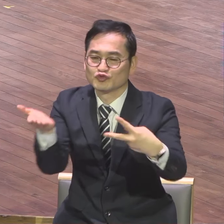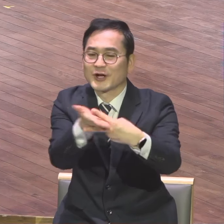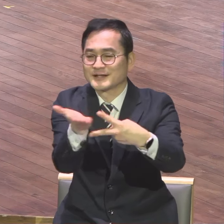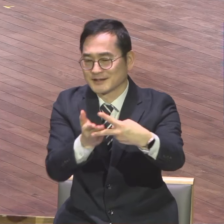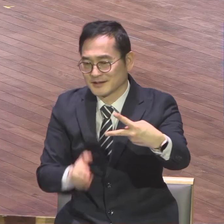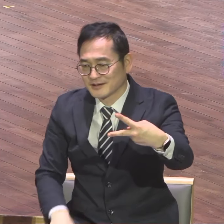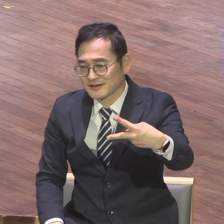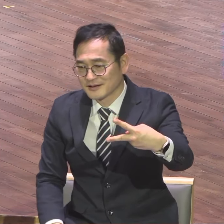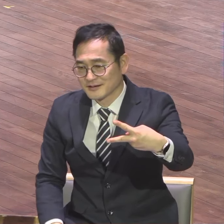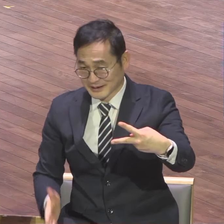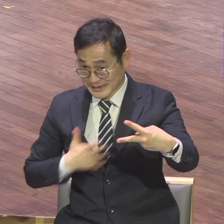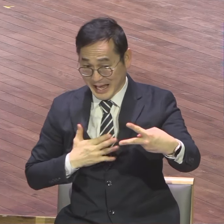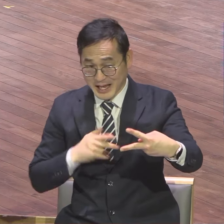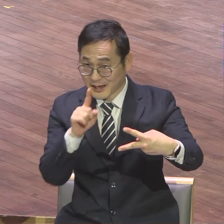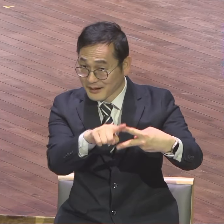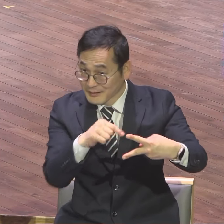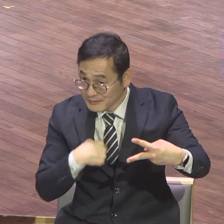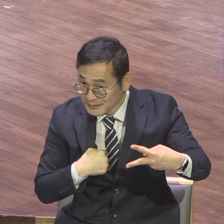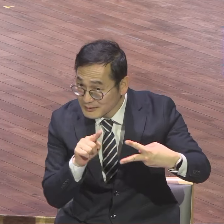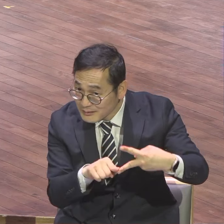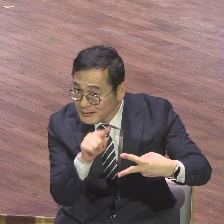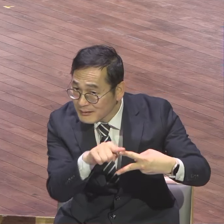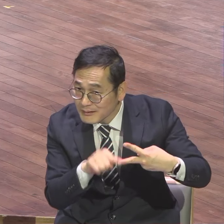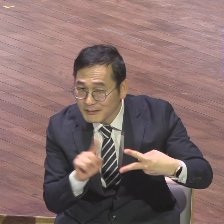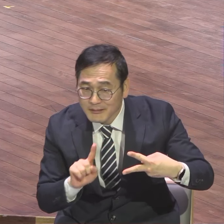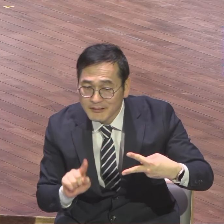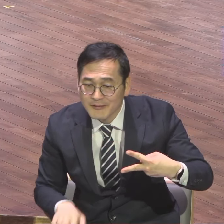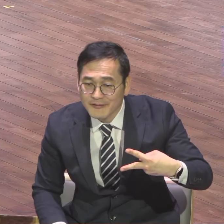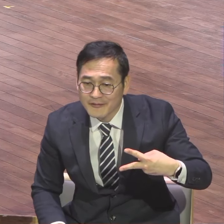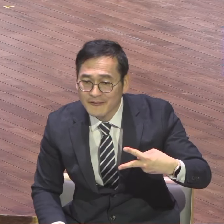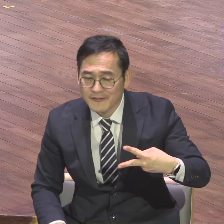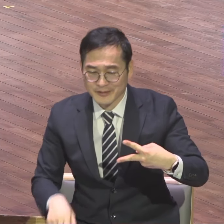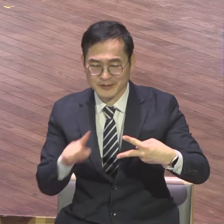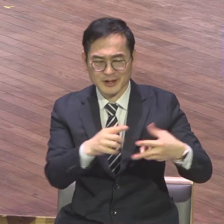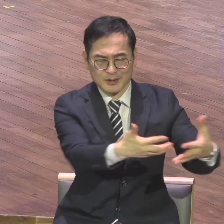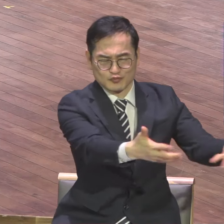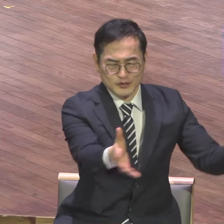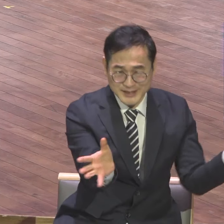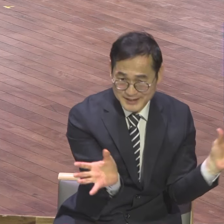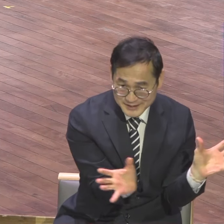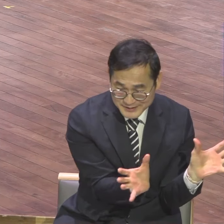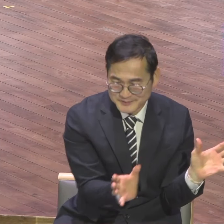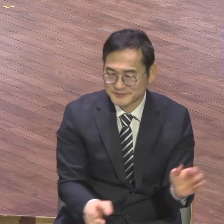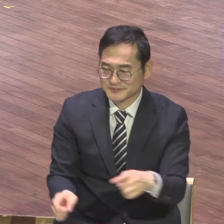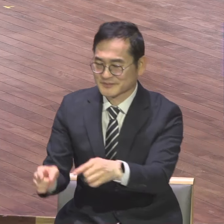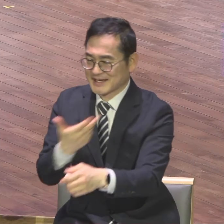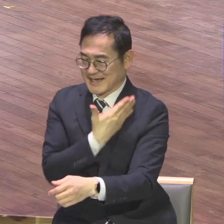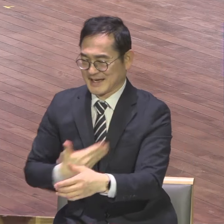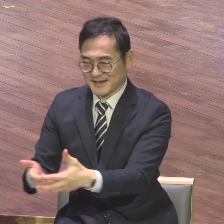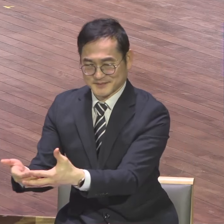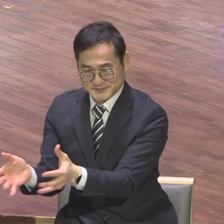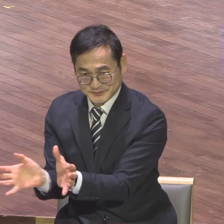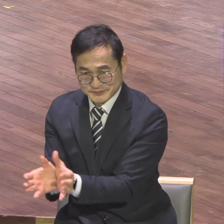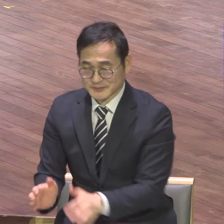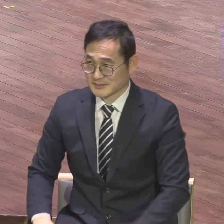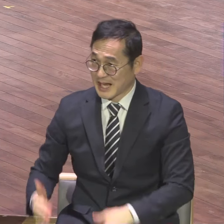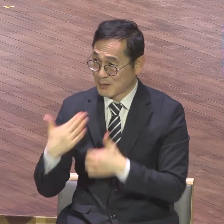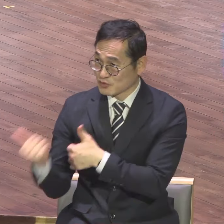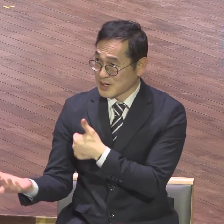무리신앙과 제자신앙의 가장 큰 차이점이 뭐냐 부르심에 대한 소명과 사명이 있느냐 없느냐